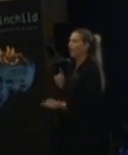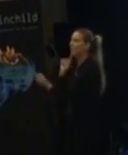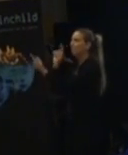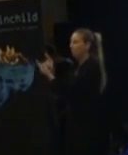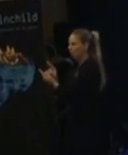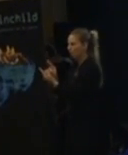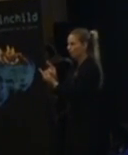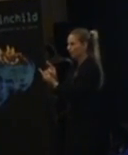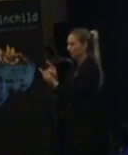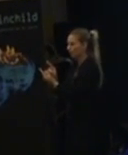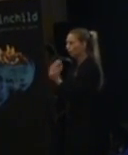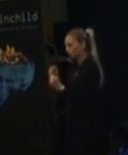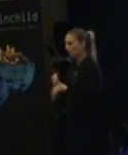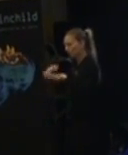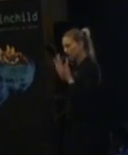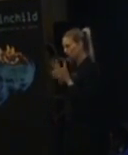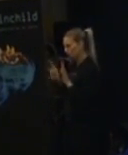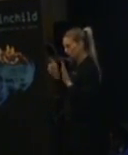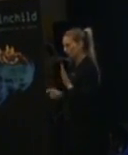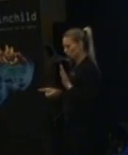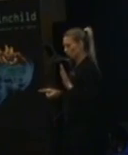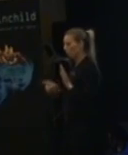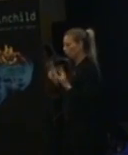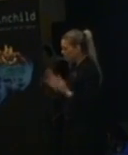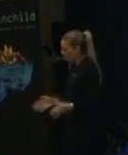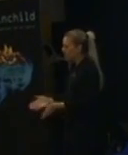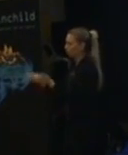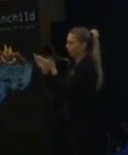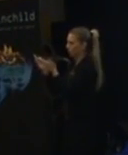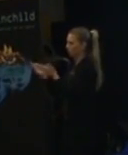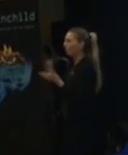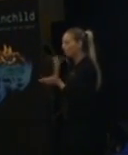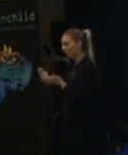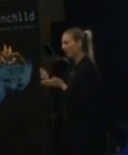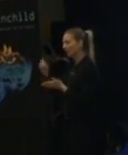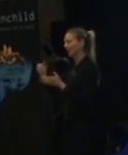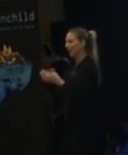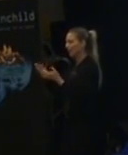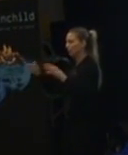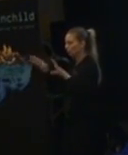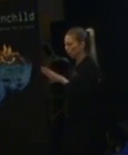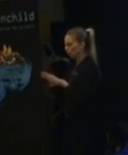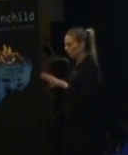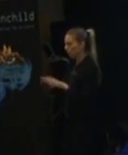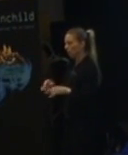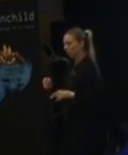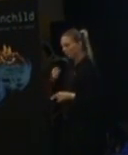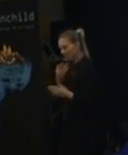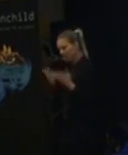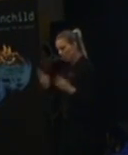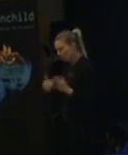Att ge en sån här person respekt. Och att också ge uppmuntran. Och också tala om med klassrummet att Men vi säger inte sådär till Hermoine.